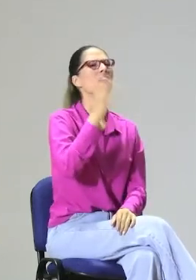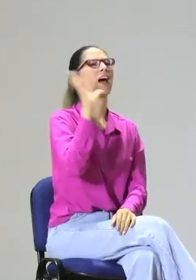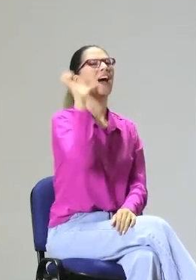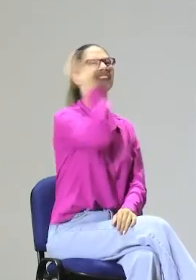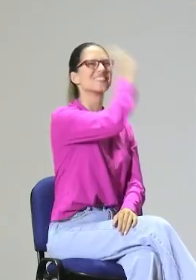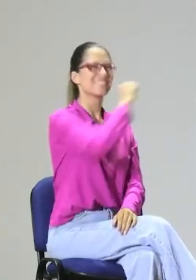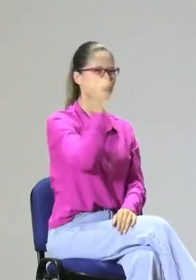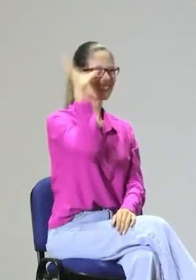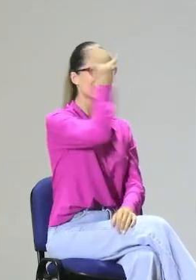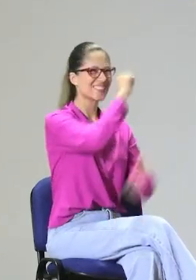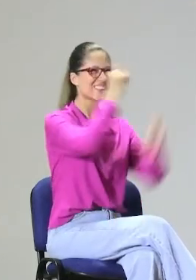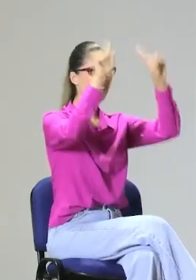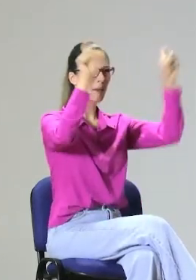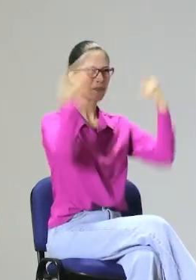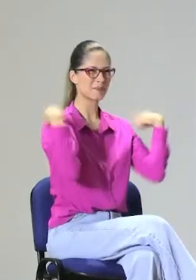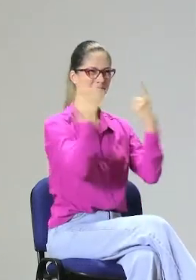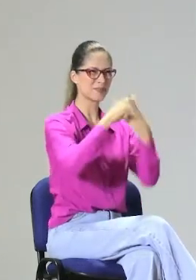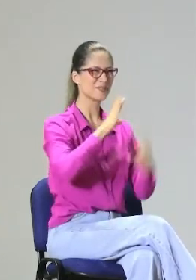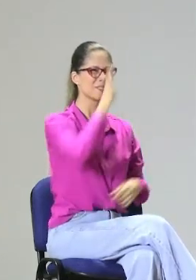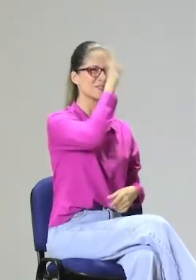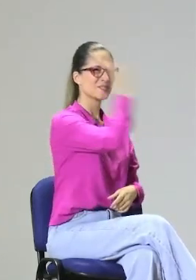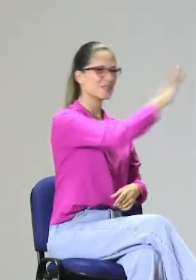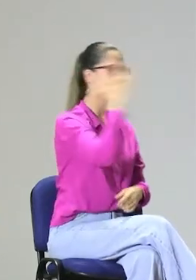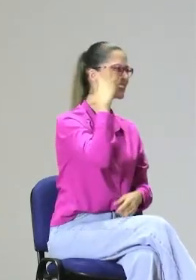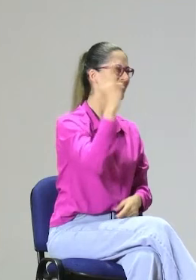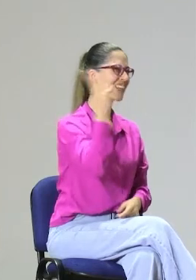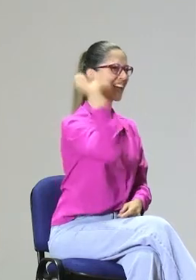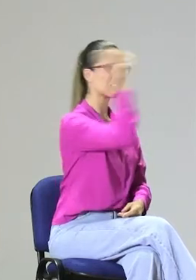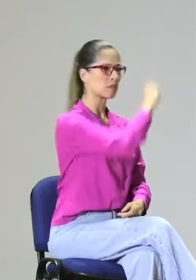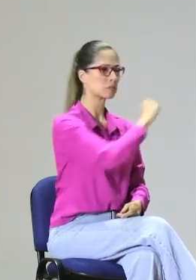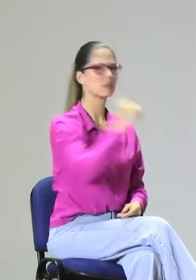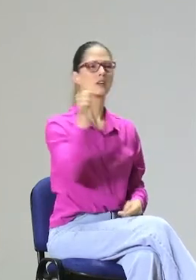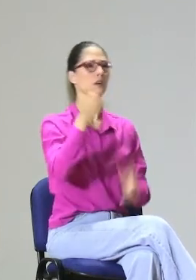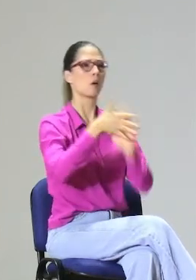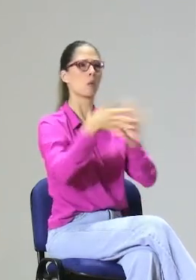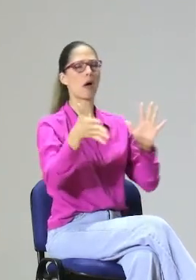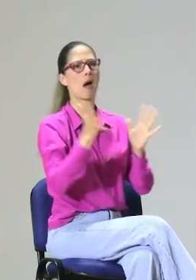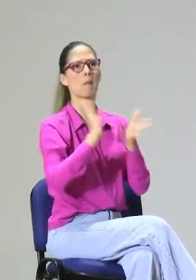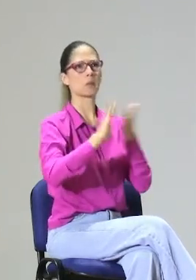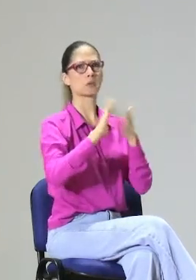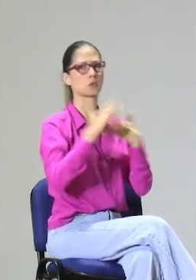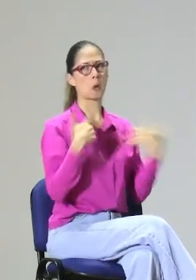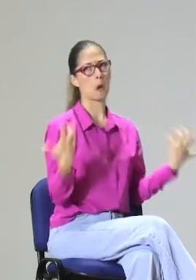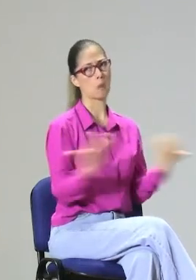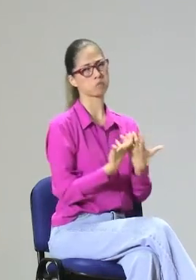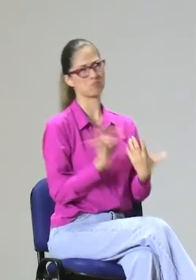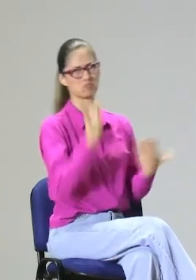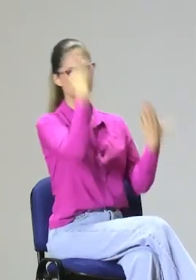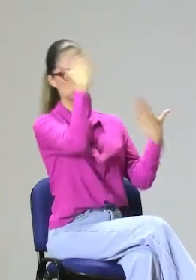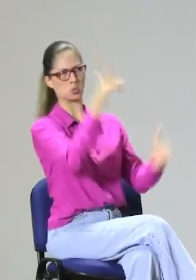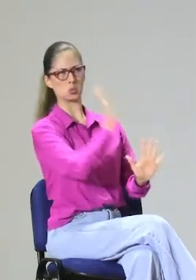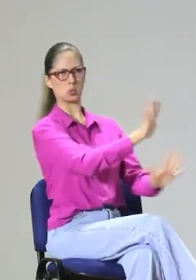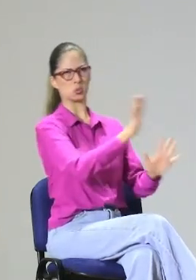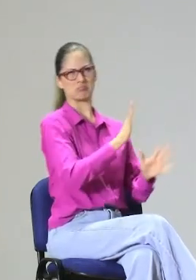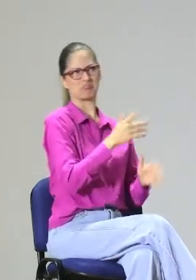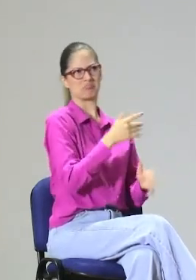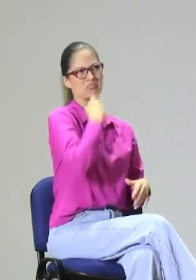sus manos, a través de su producción en su primera lengua. También las adivinanzas, que es un tema propio de los